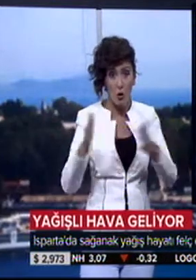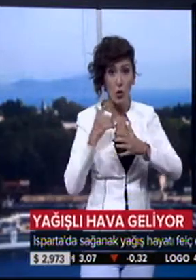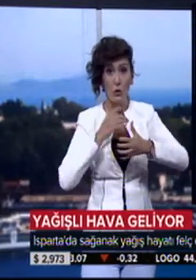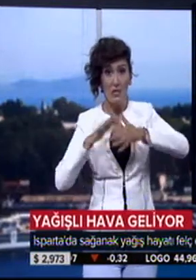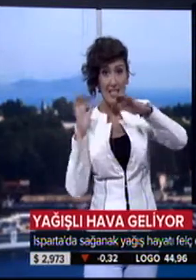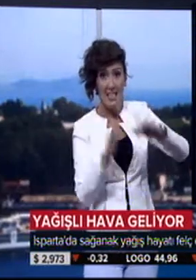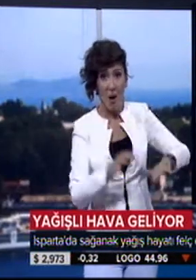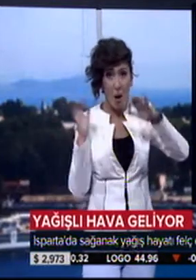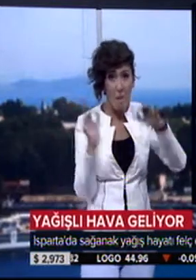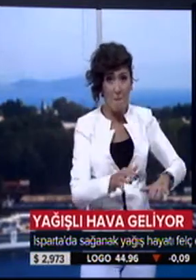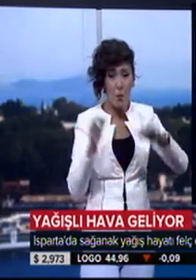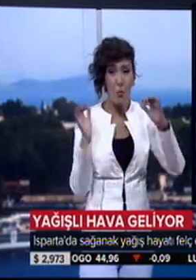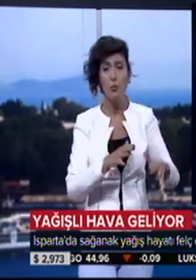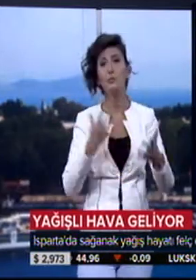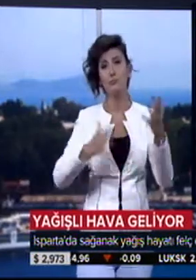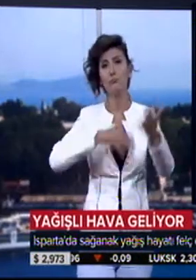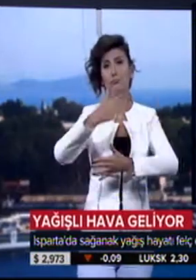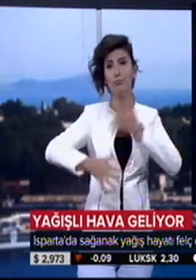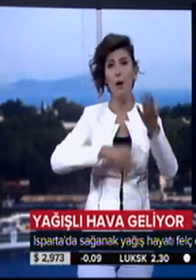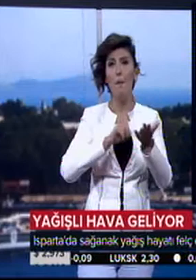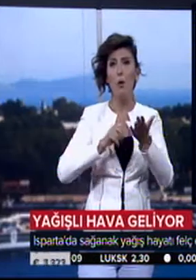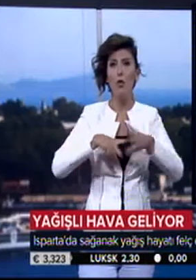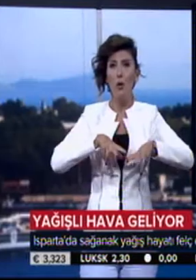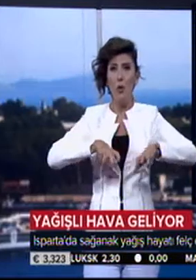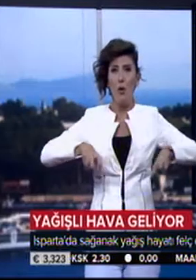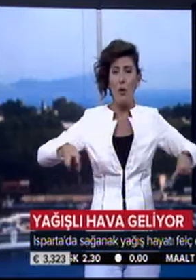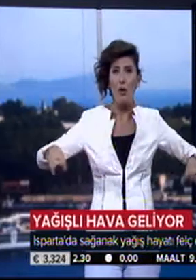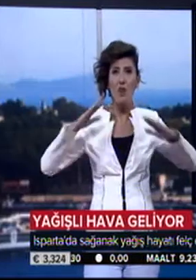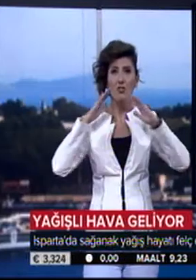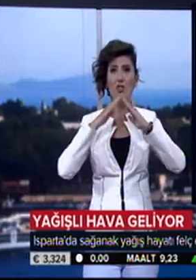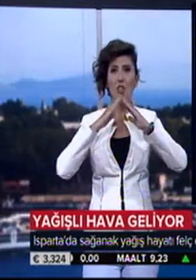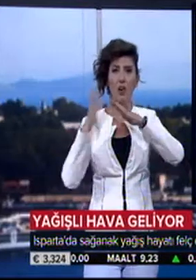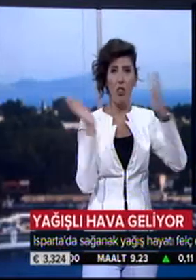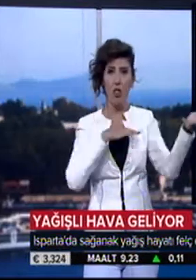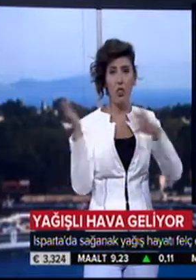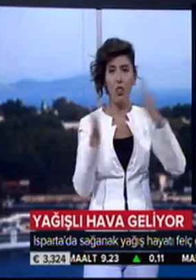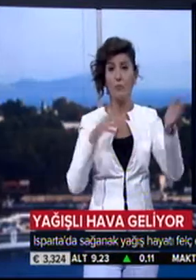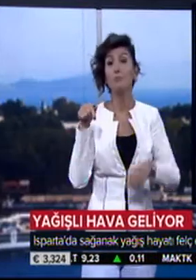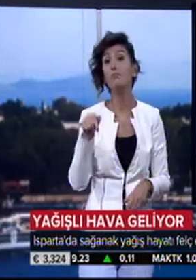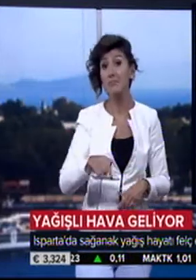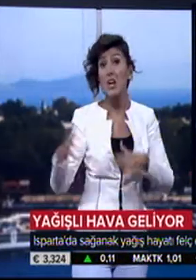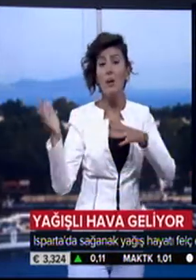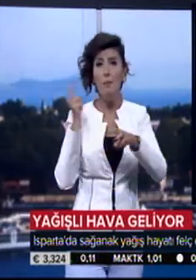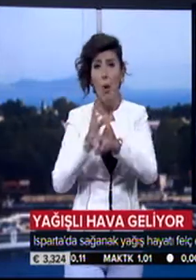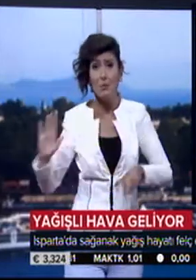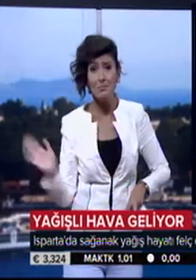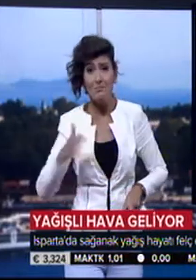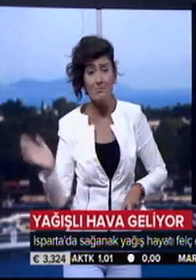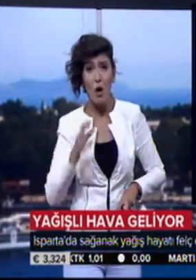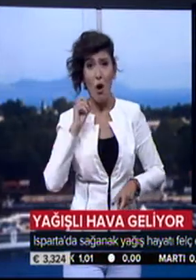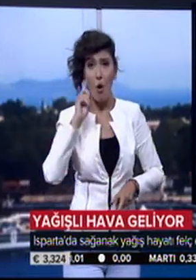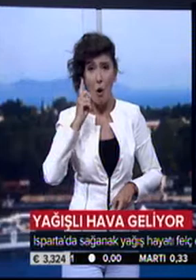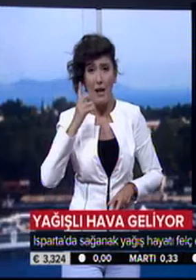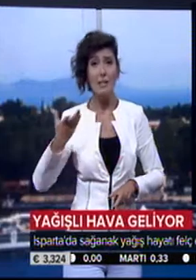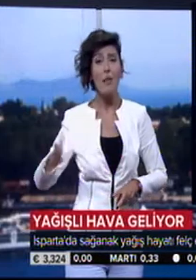ortalığı birbirine kattı. Protokol mensupları için ayrılan bölüme konulan çadır fırtınadan etkilendi. Tahliye edilen çadır öğrenciler ve öğretmenler